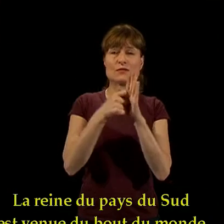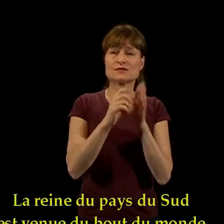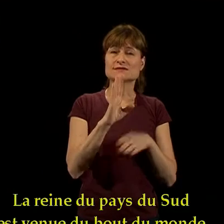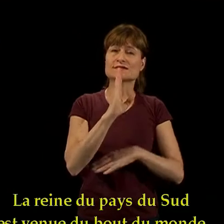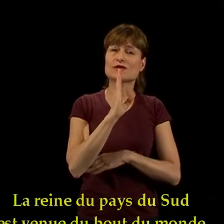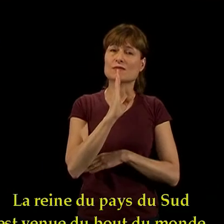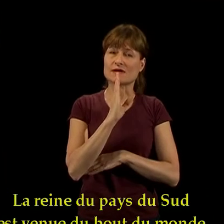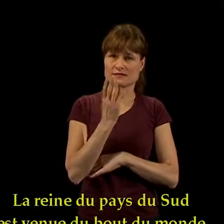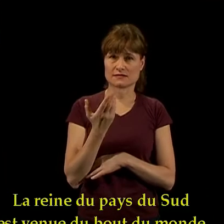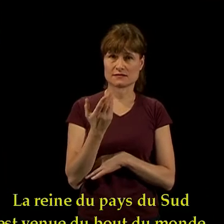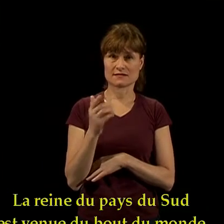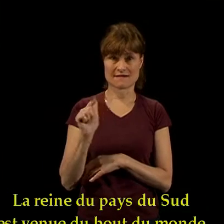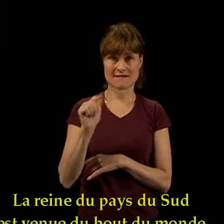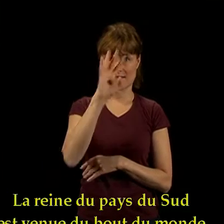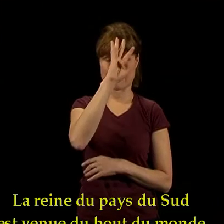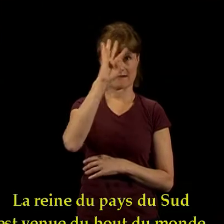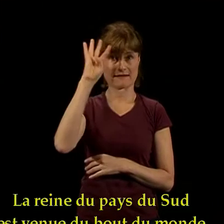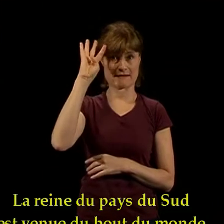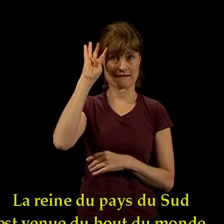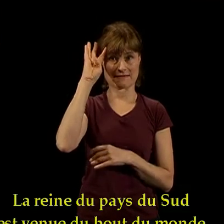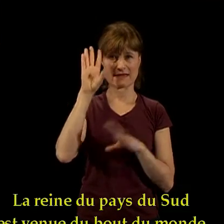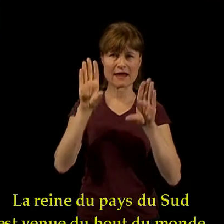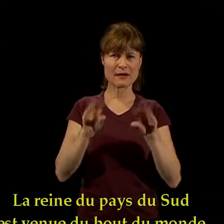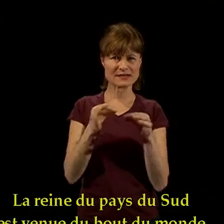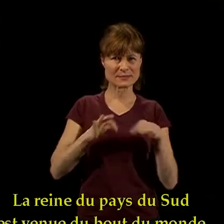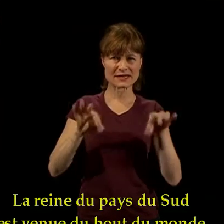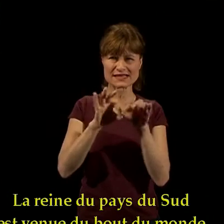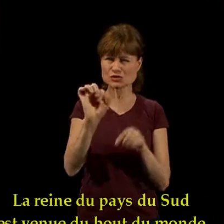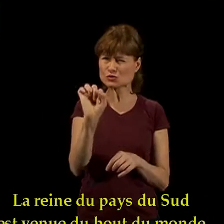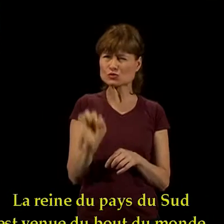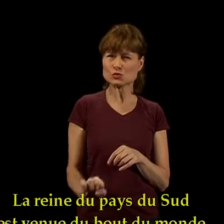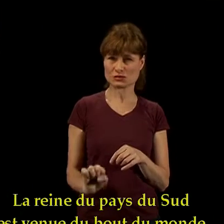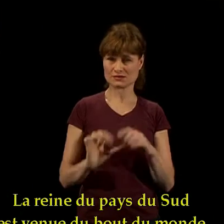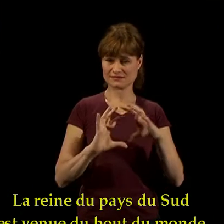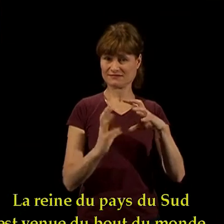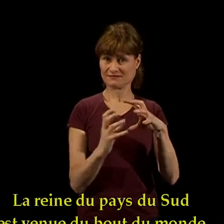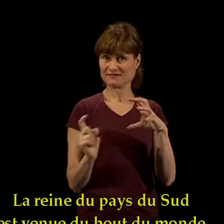La reine du pays du Sud est venue du bout du monde